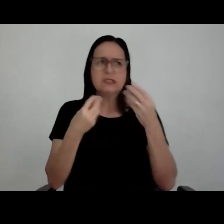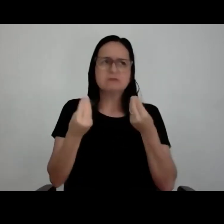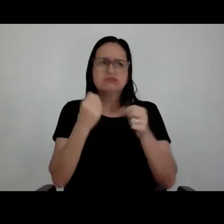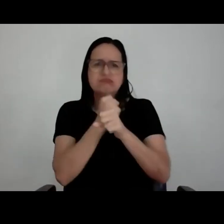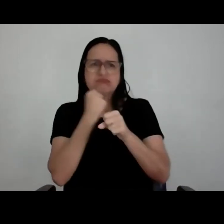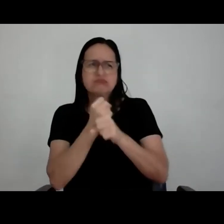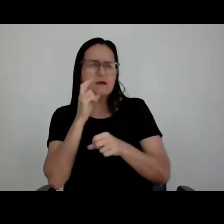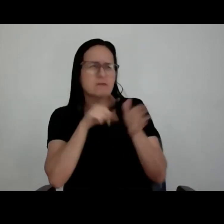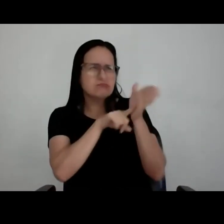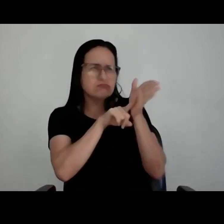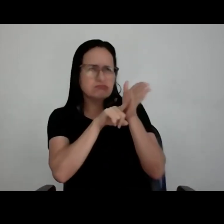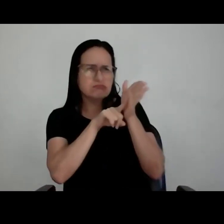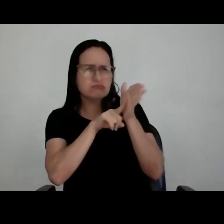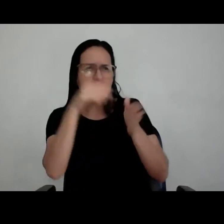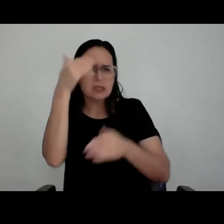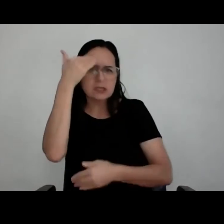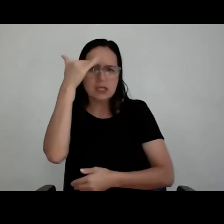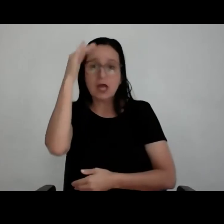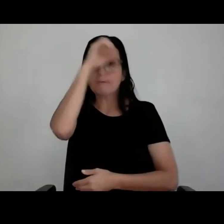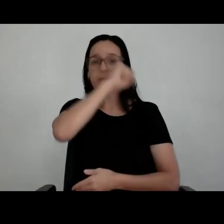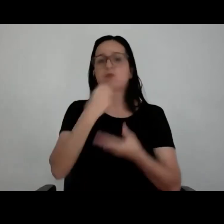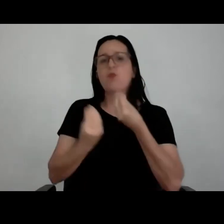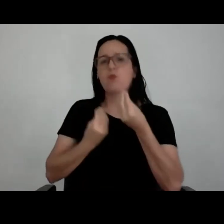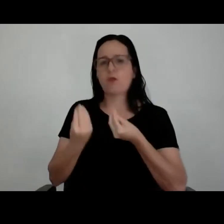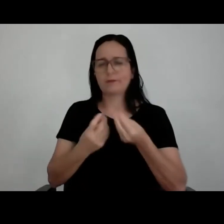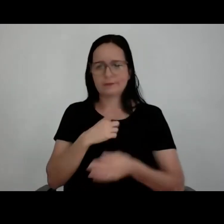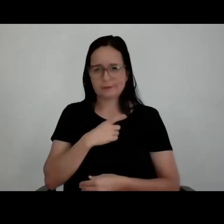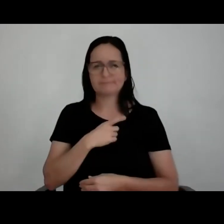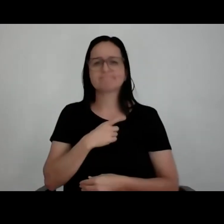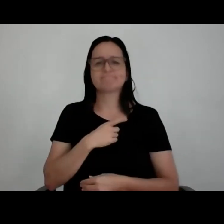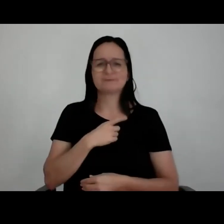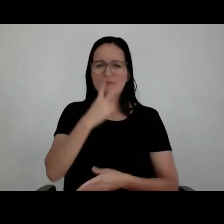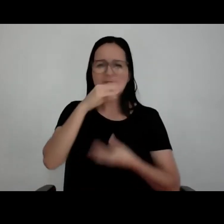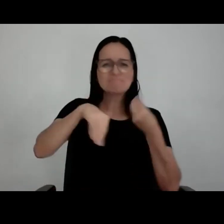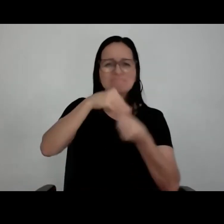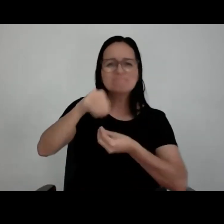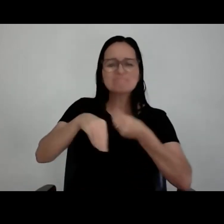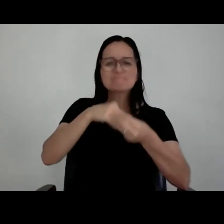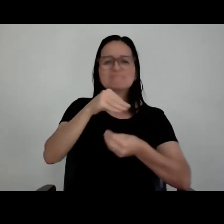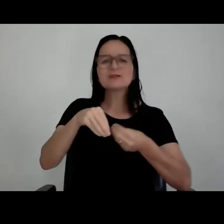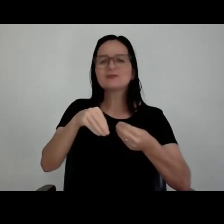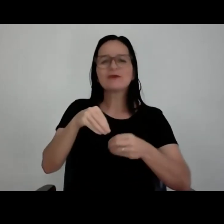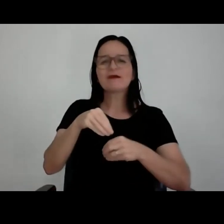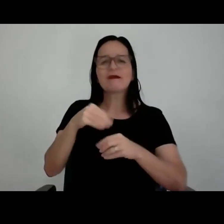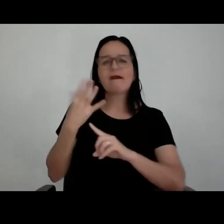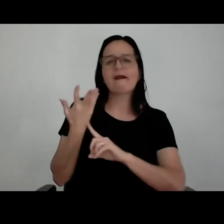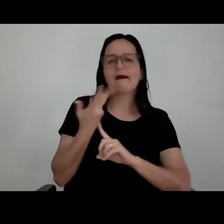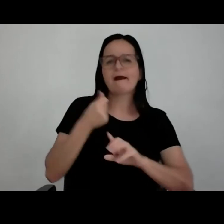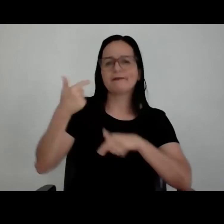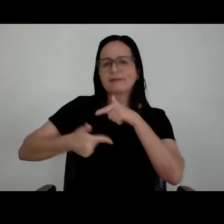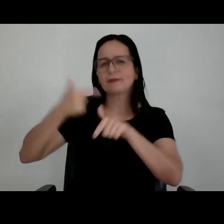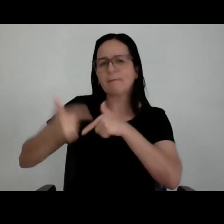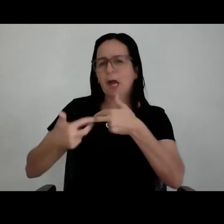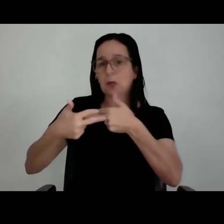entender e poder entender bem como aquilo funciona. Então, esse mix de arte e de trabalho e dedicação é